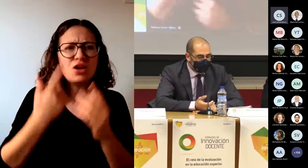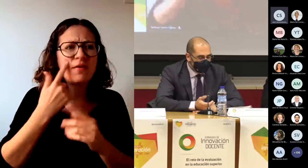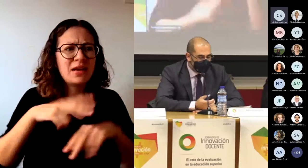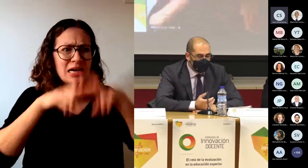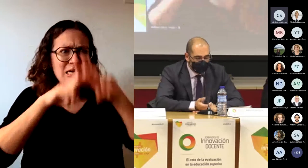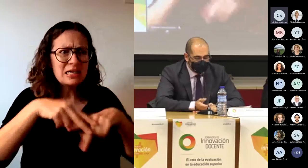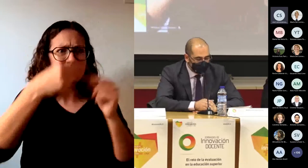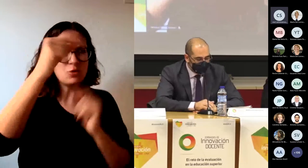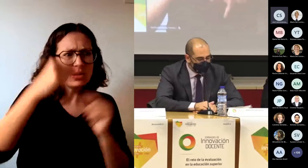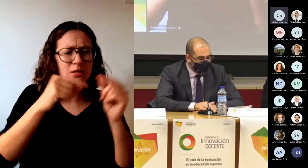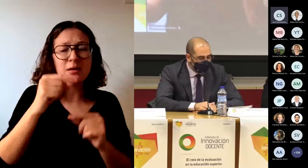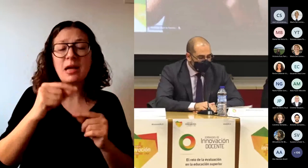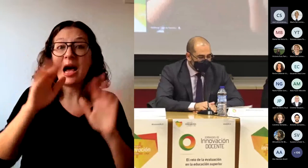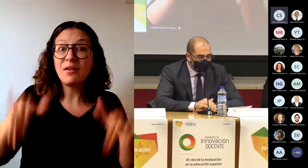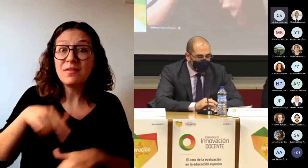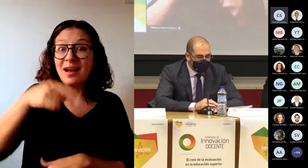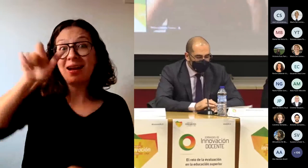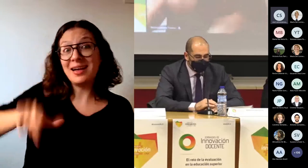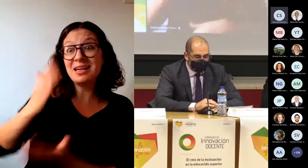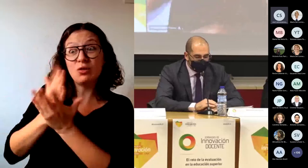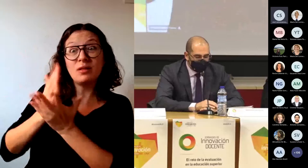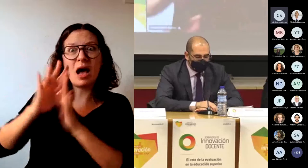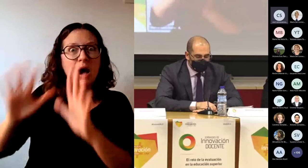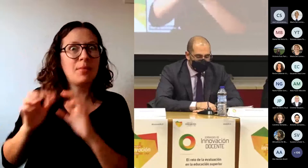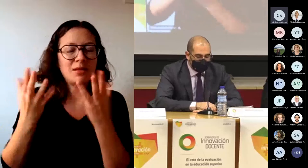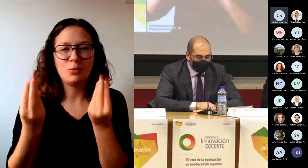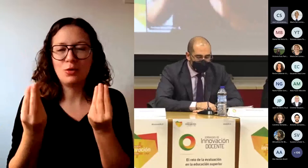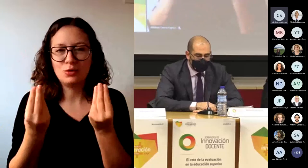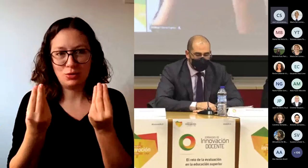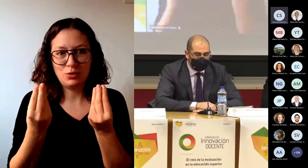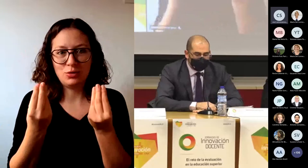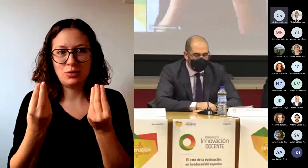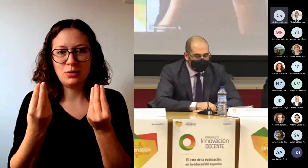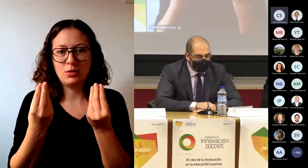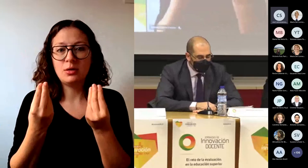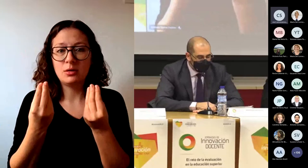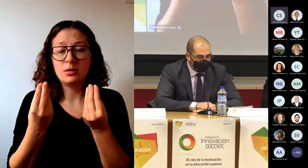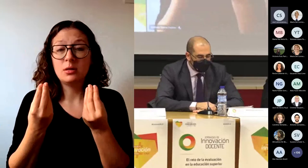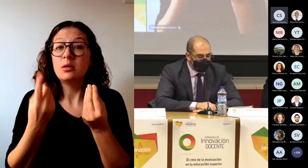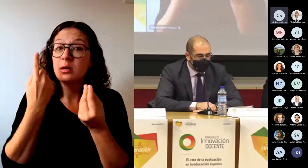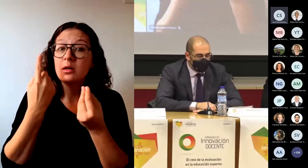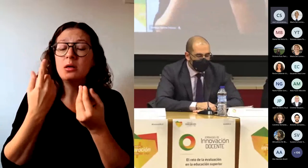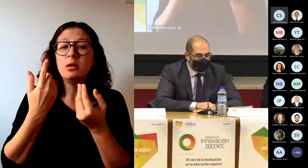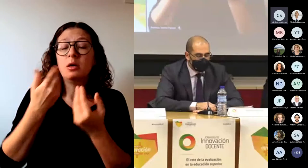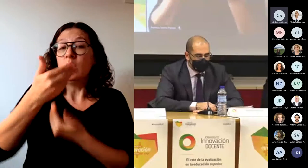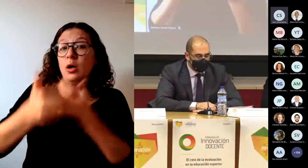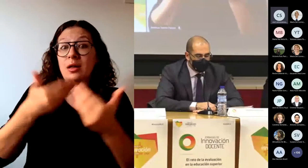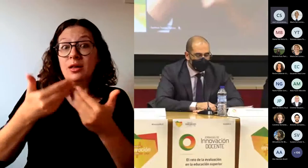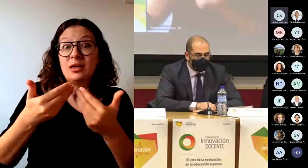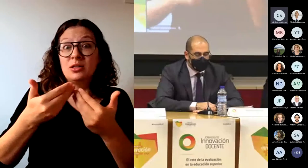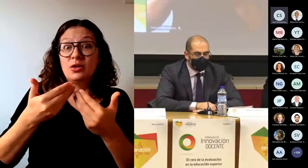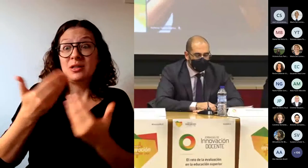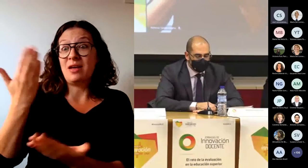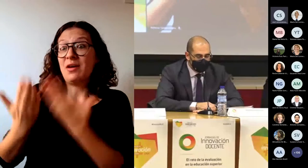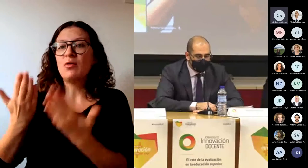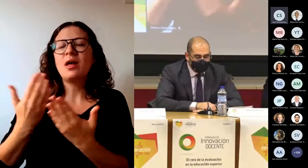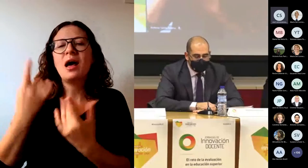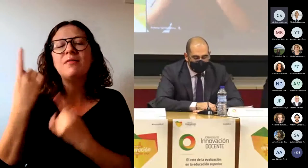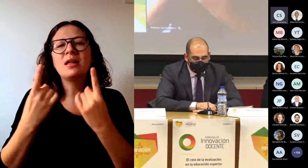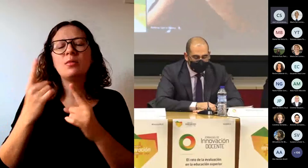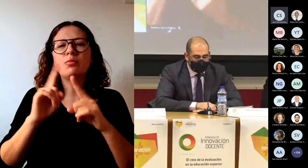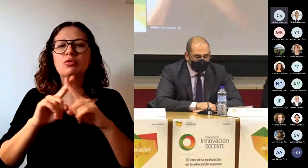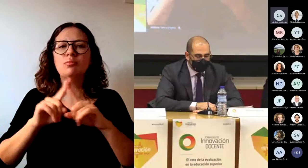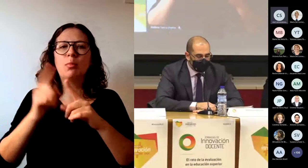aprende y mucho. Es común encontrar que los procesos dedicados a la evaluación se encuentran incluso temporalmente separados y sobreañadidos